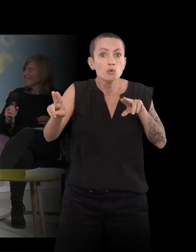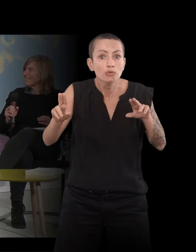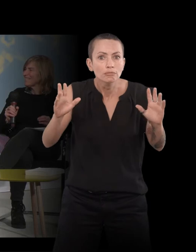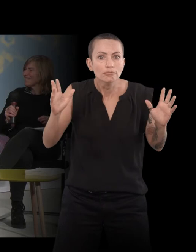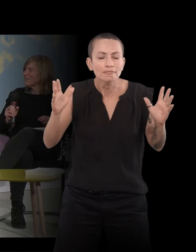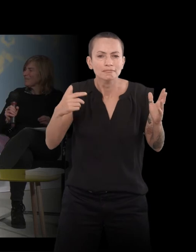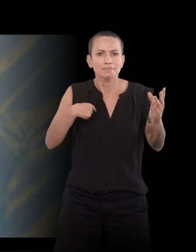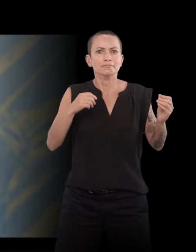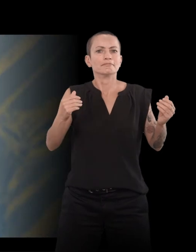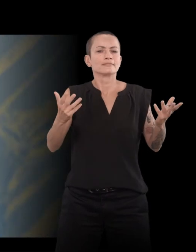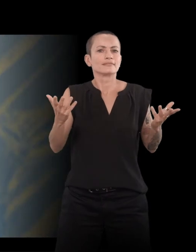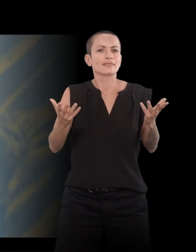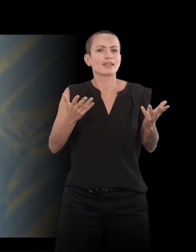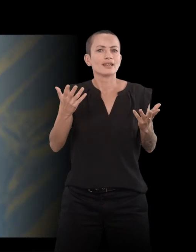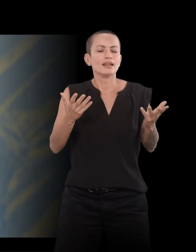Et il me non, non, non, il faut que tu le fasses.